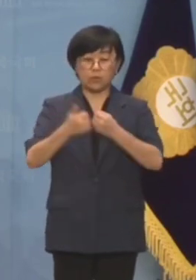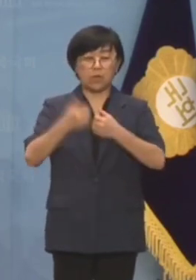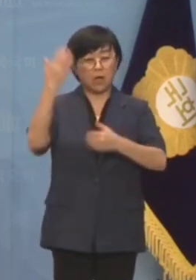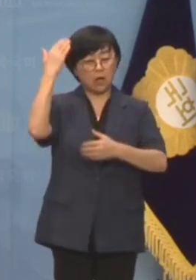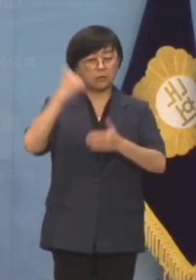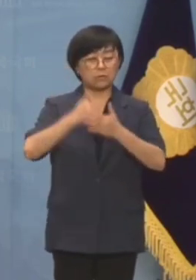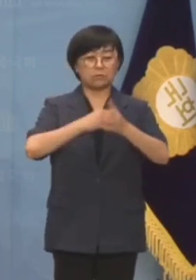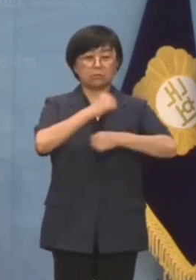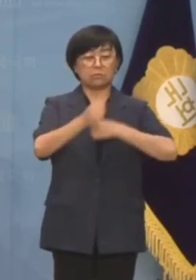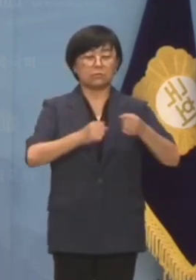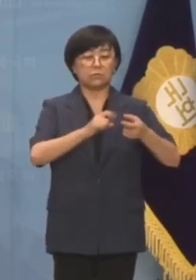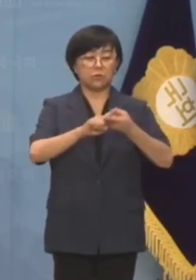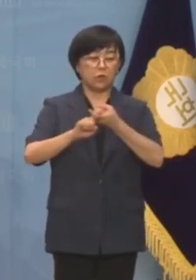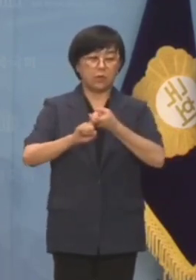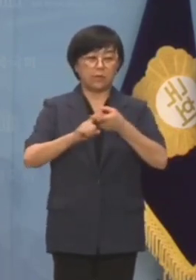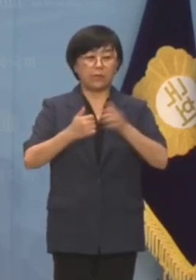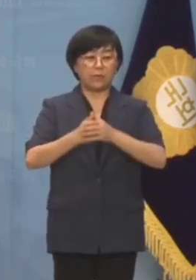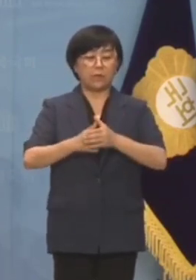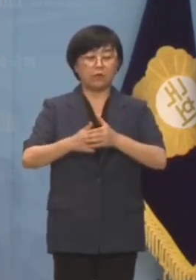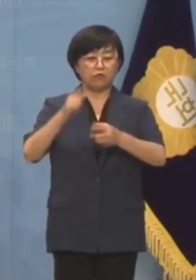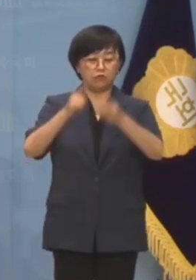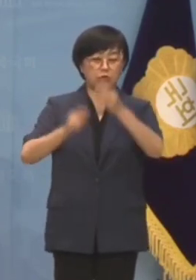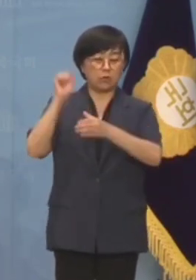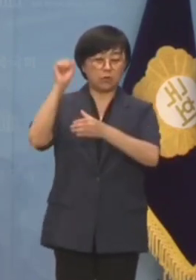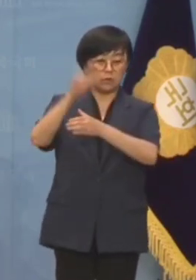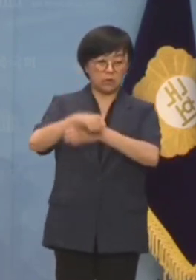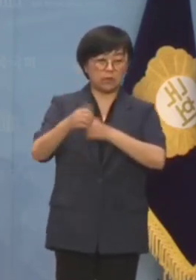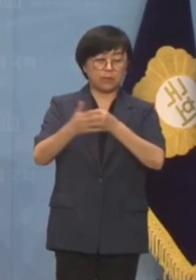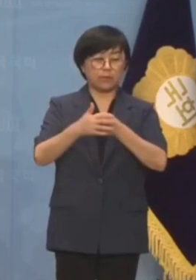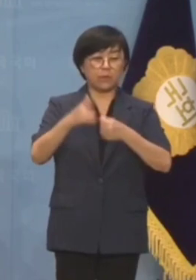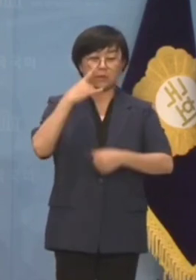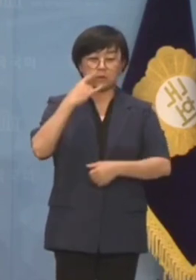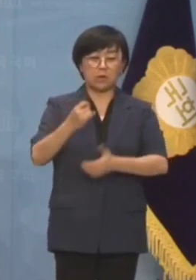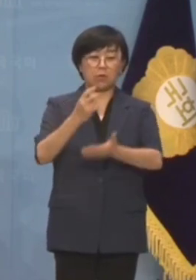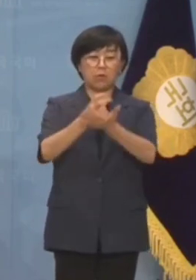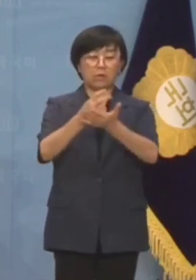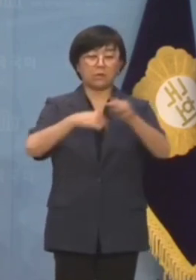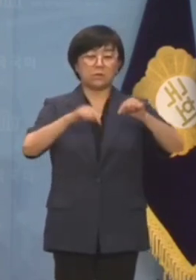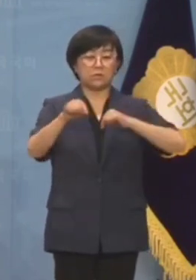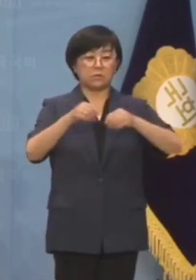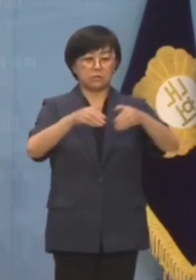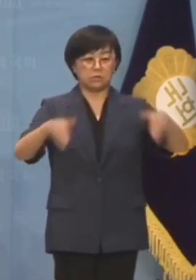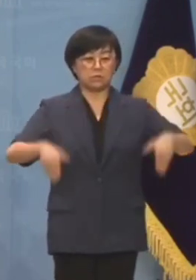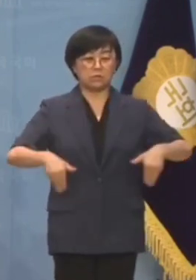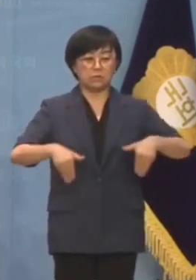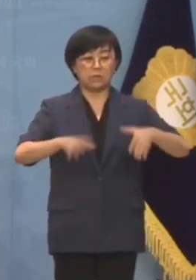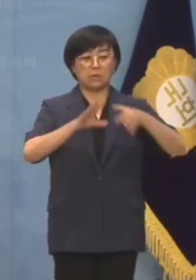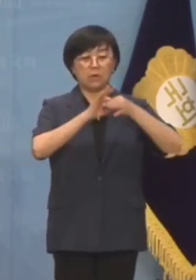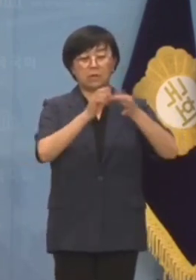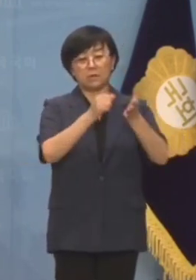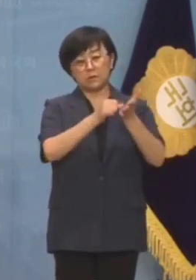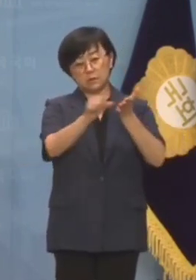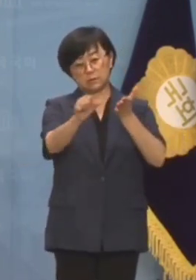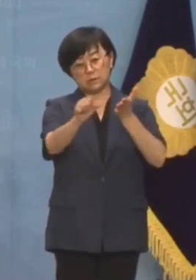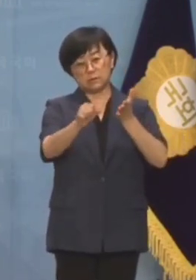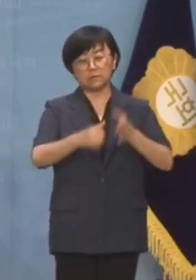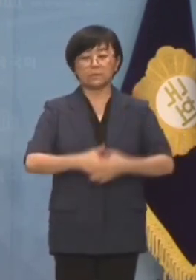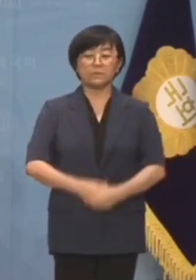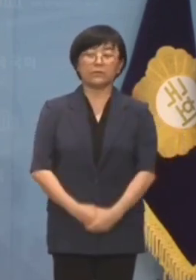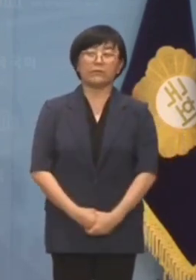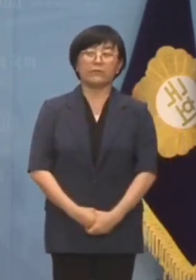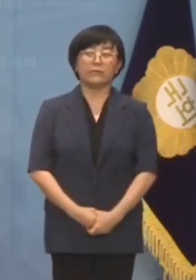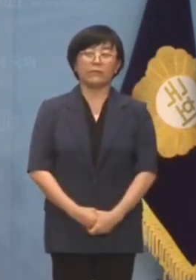한국자유총연맹이 윤석열 정부의 승인을 받아 정관에서 정치중립조항을 삭제했습니다.